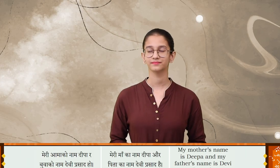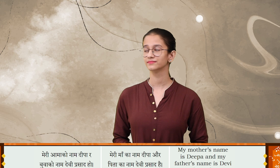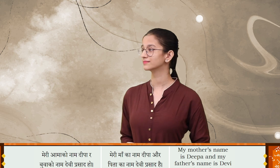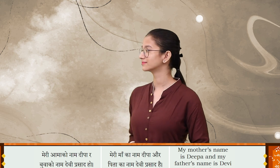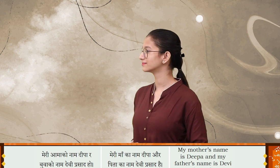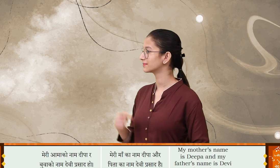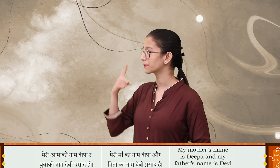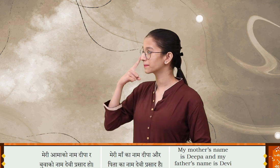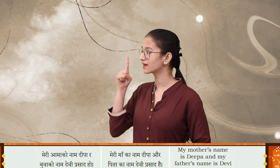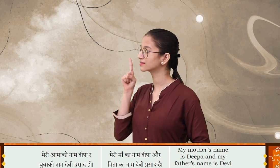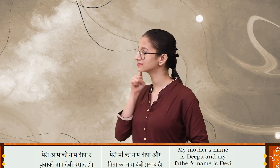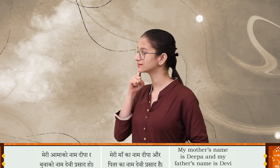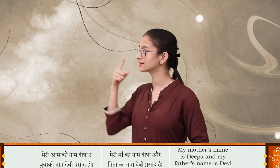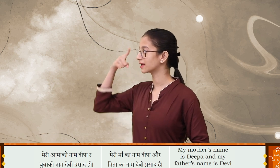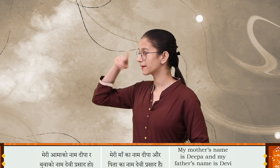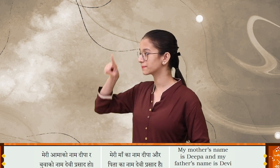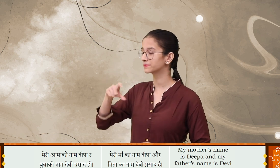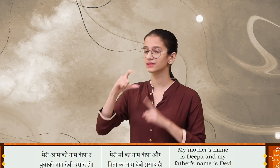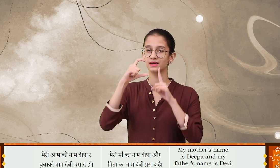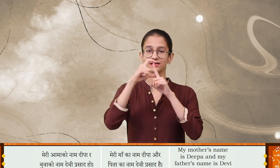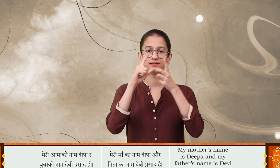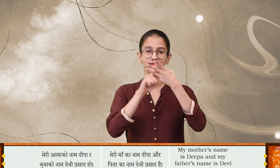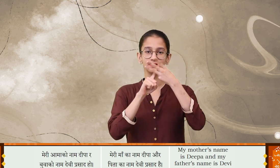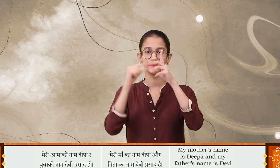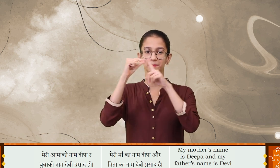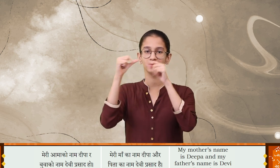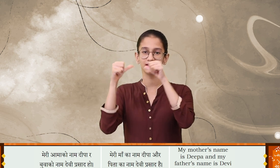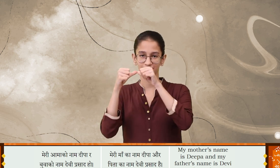मेरी आमा को नाम दिपारब, भुवा को नाम देवी प्रसाध हो?